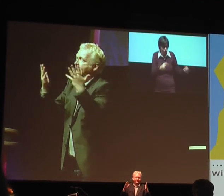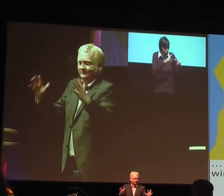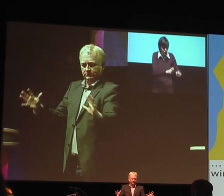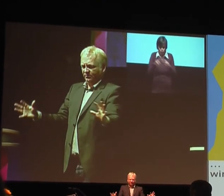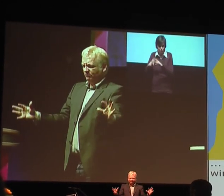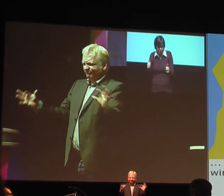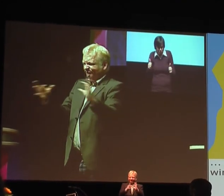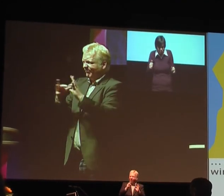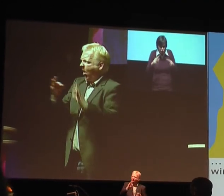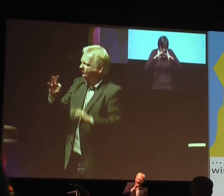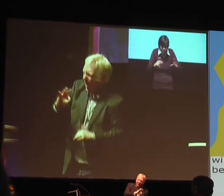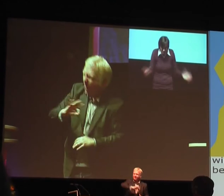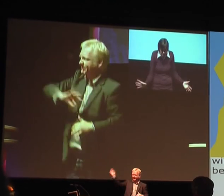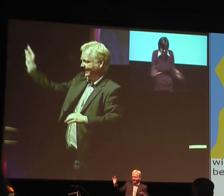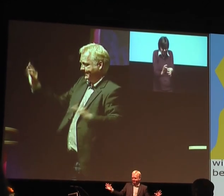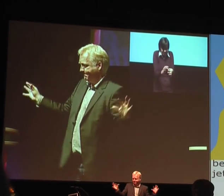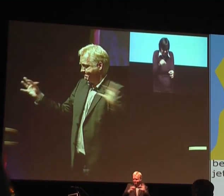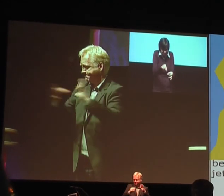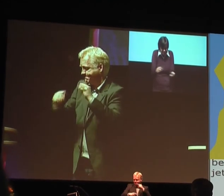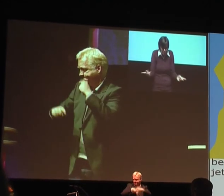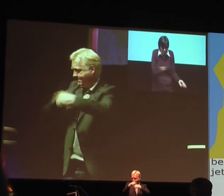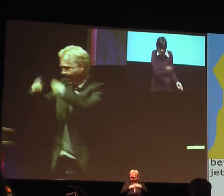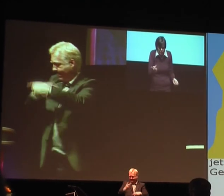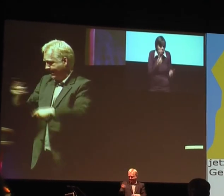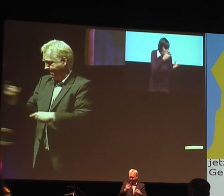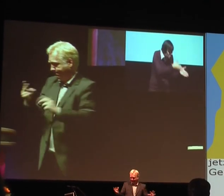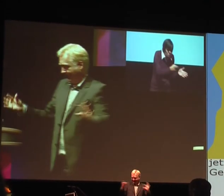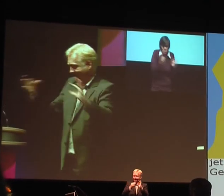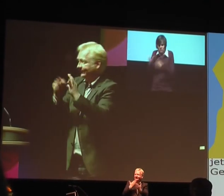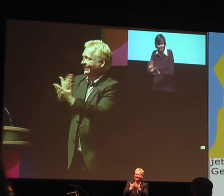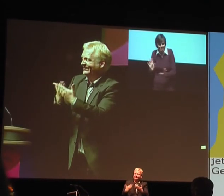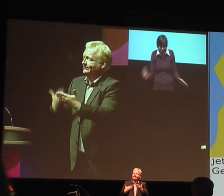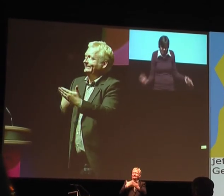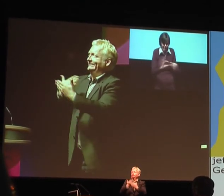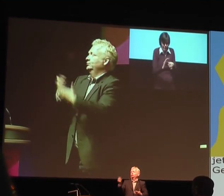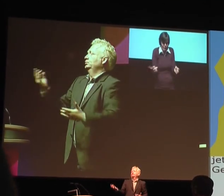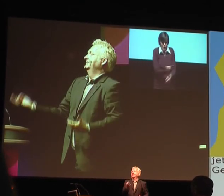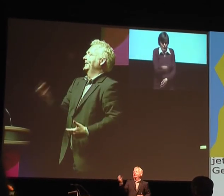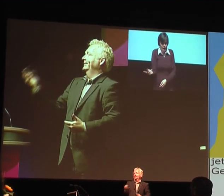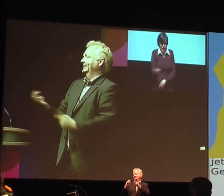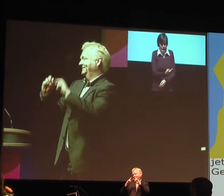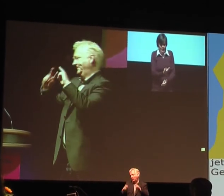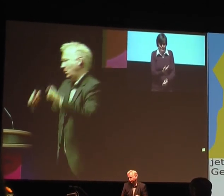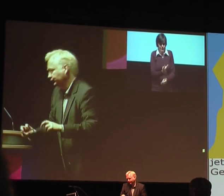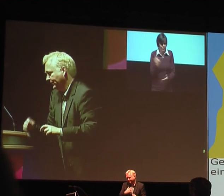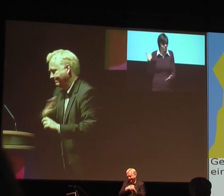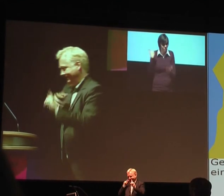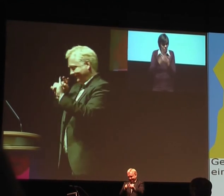überwinden. Und ich glaube, die Forschung kann eigentlich nur dazu beitragen, dass wir